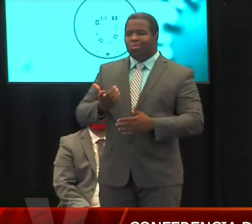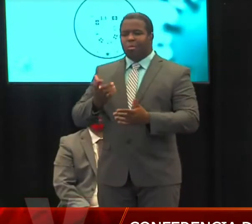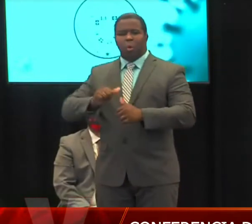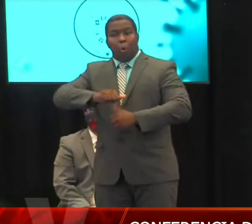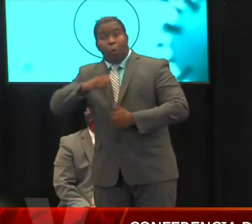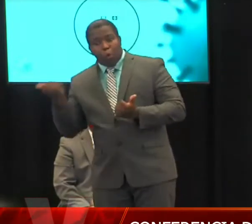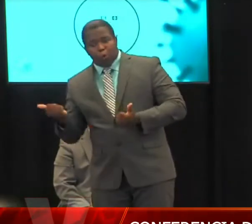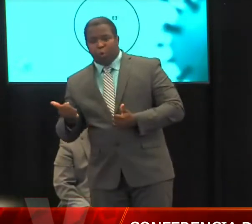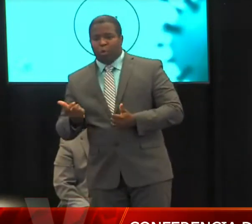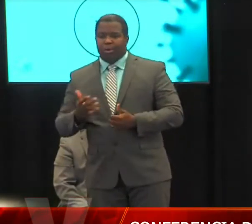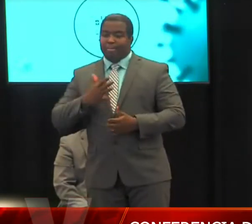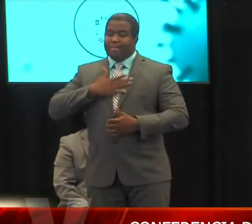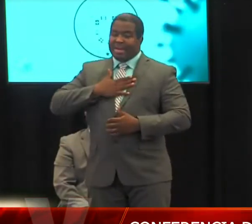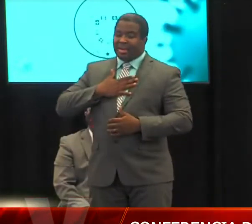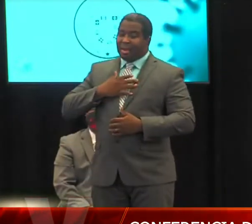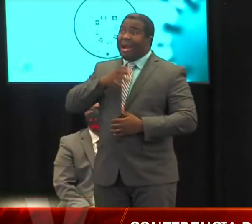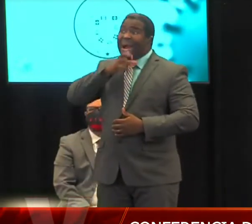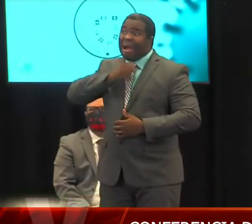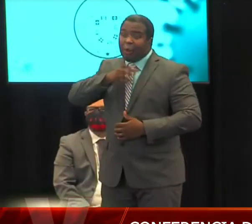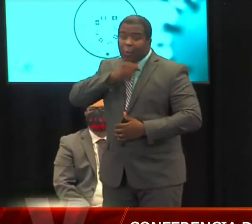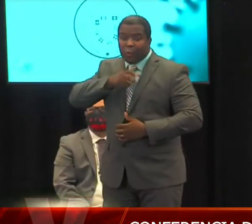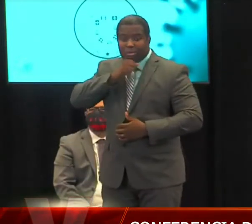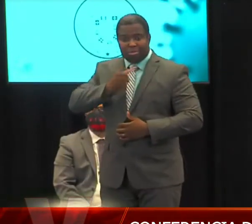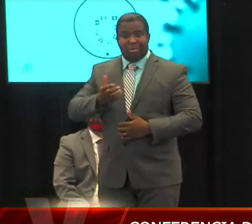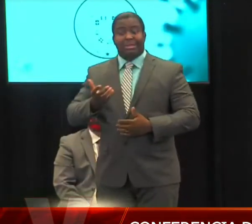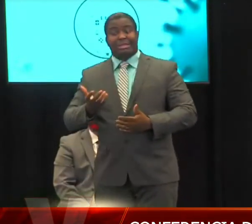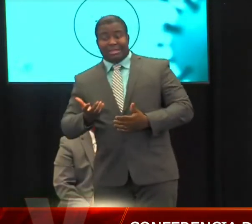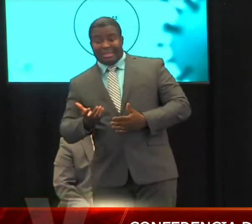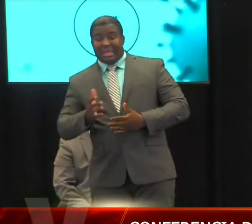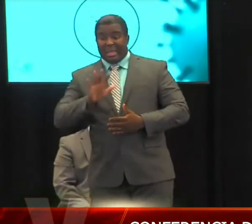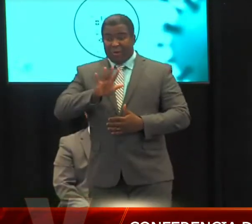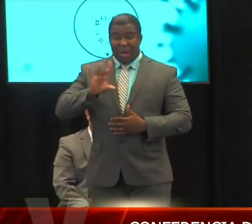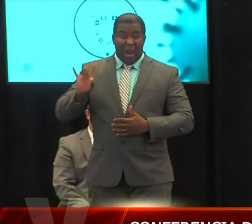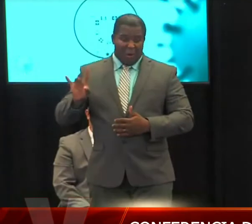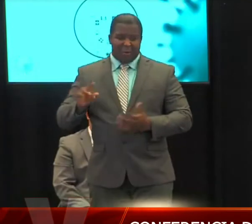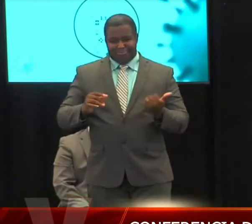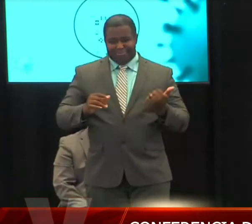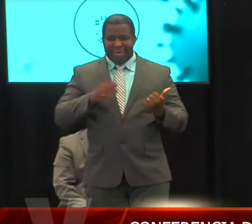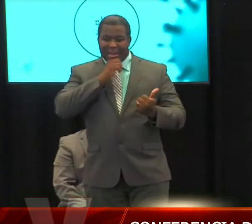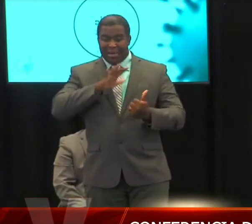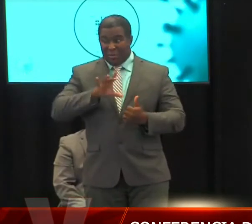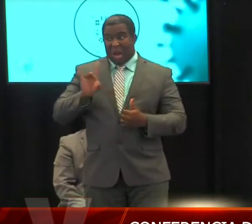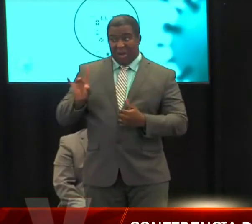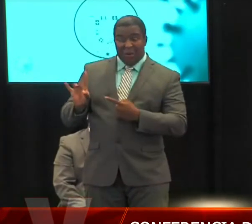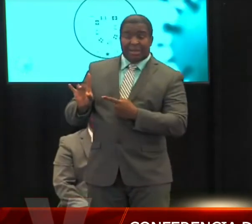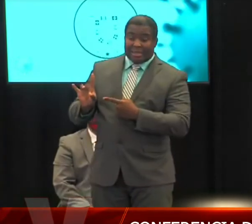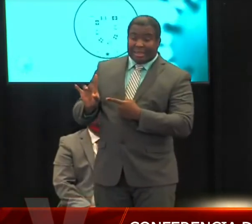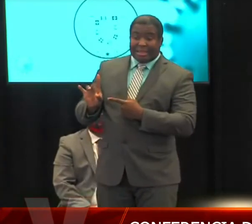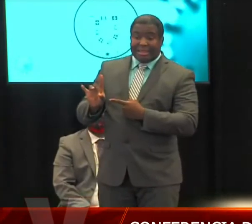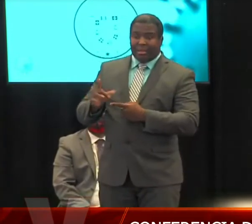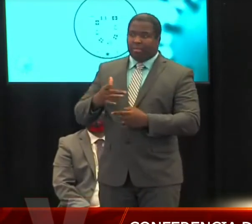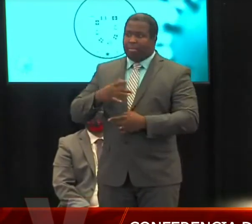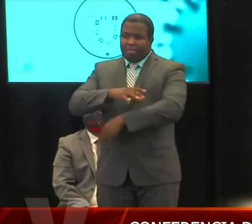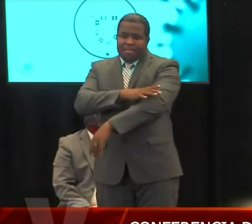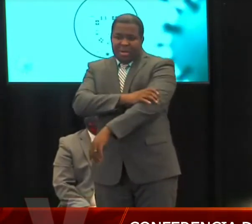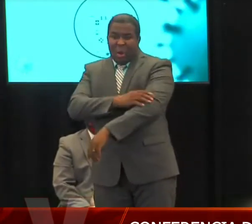tenemos 58, pero personas sobre 60 años de edad. ¿Por qué? Porque ese es el grupo de alto riesgo cuando recibe COVID. Lo que dijo la doctora Iris